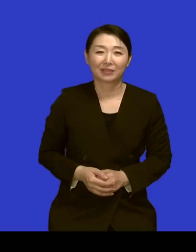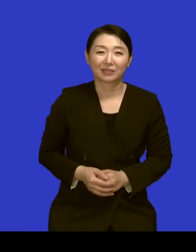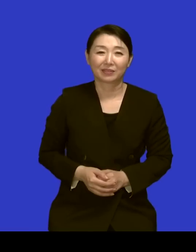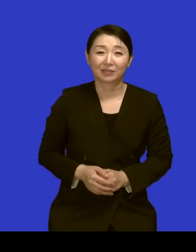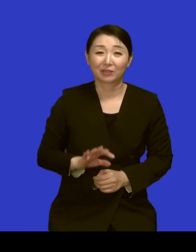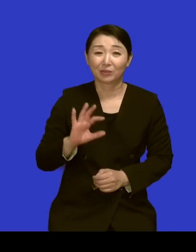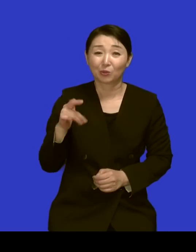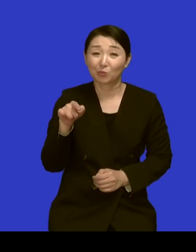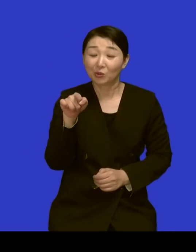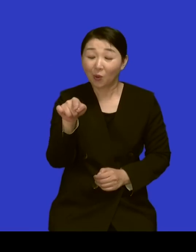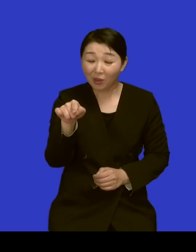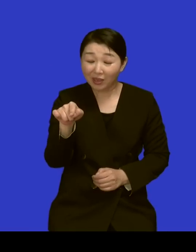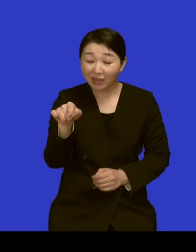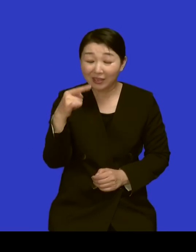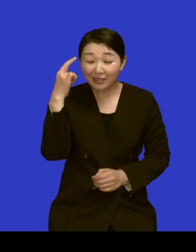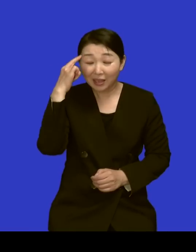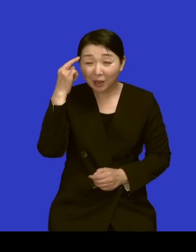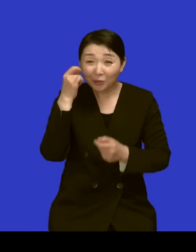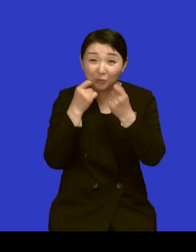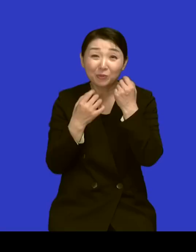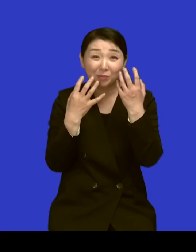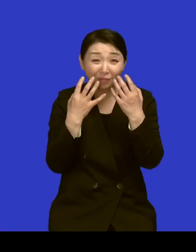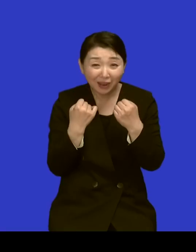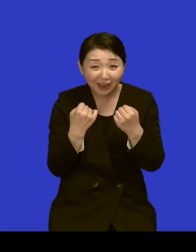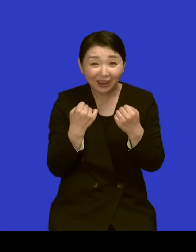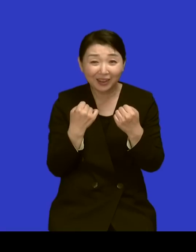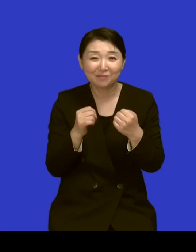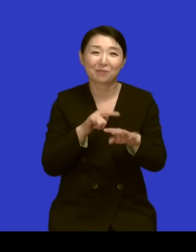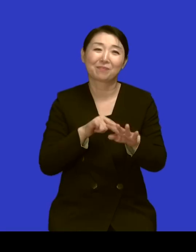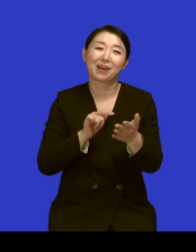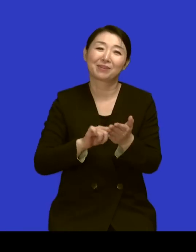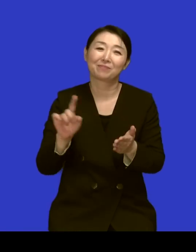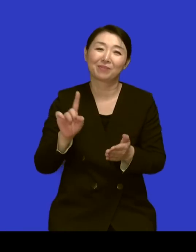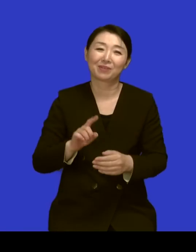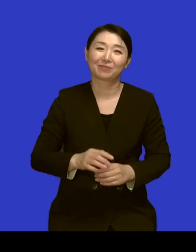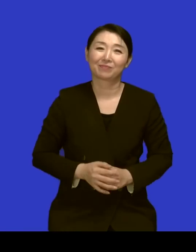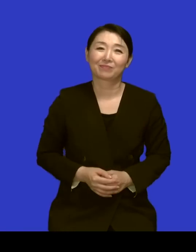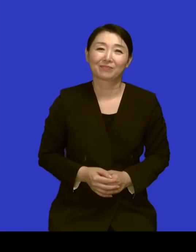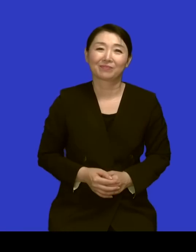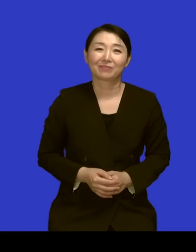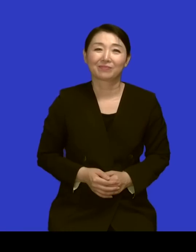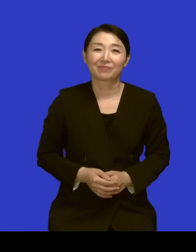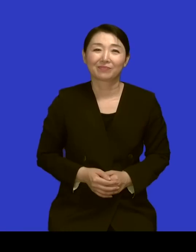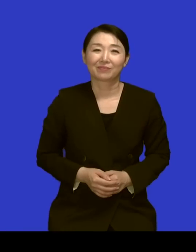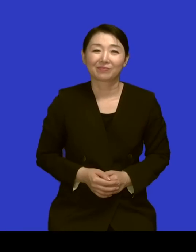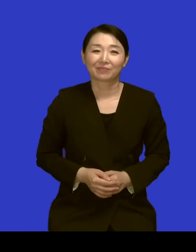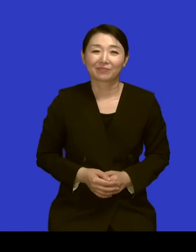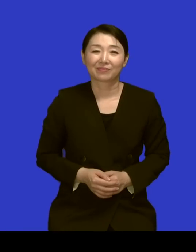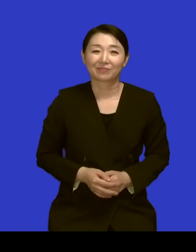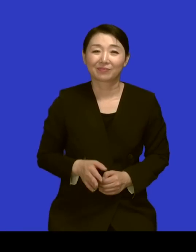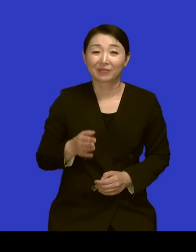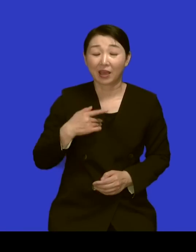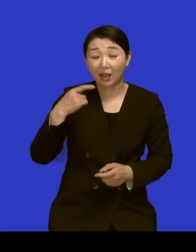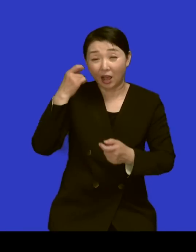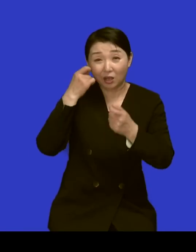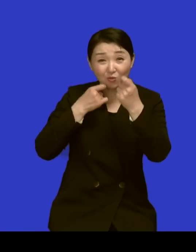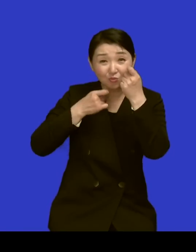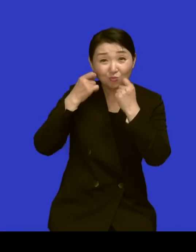눈물을 흘리신다는데 마음이 어떠세요? 아 아 사실은 이제 제가 눈물을 흘린 거가 지금은 좀